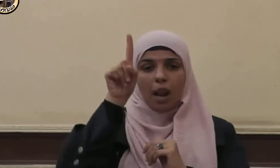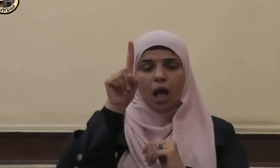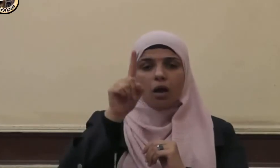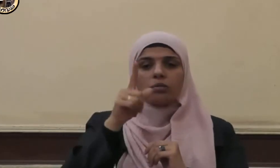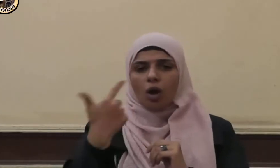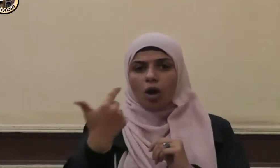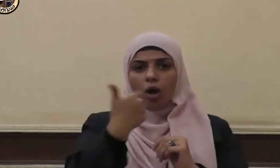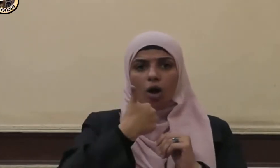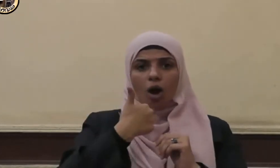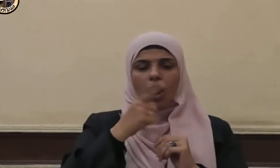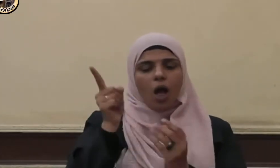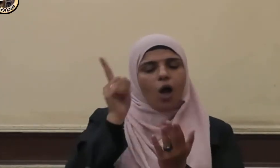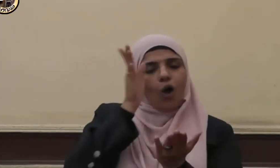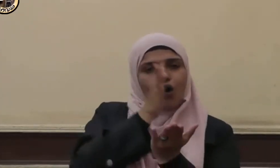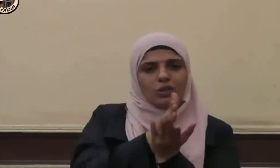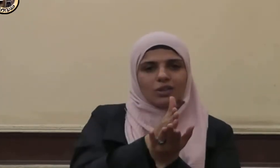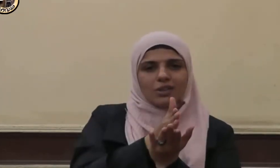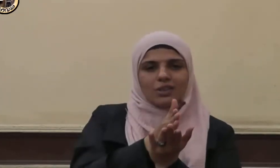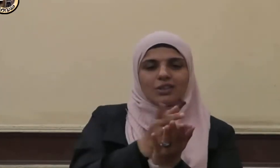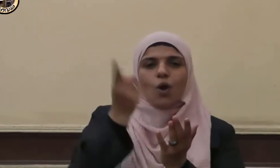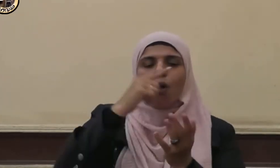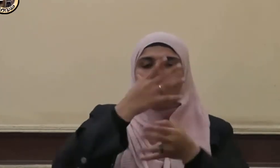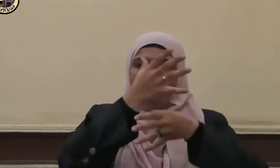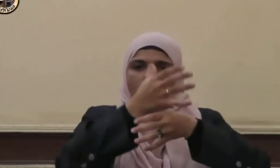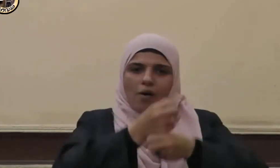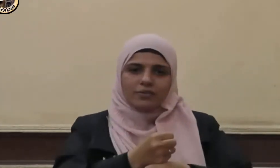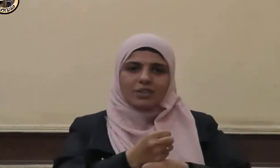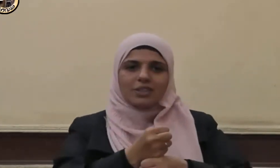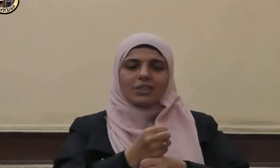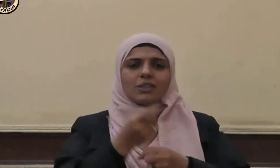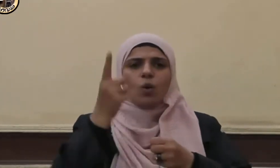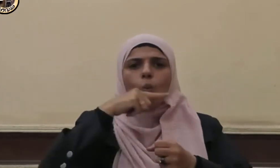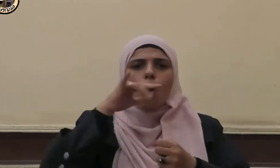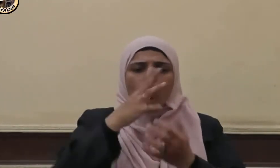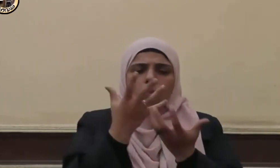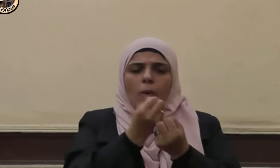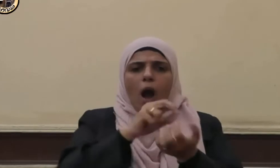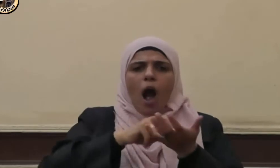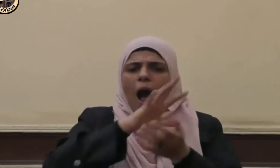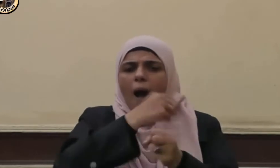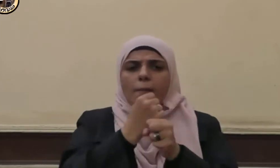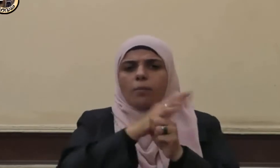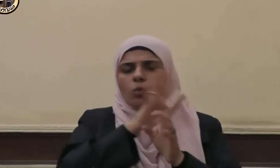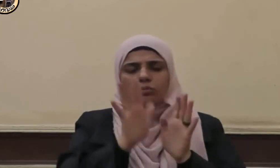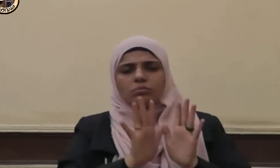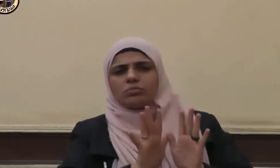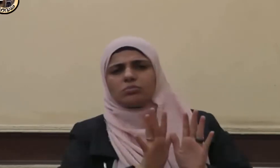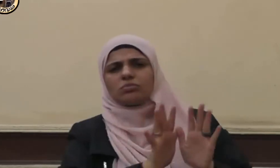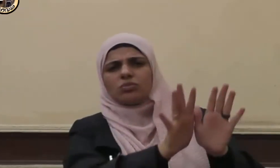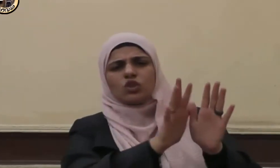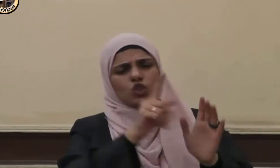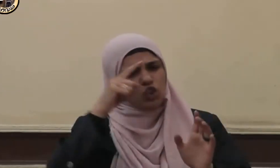له وغذيتا وغفيتا وغضيتا وتنحى عم الشيطان